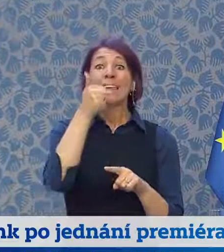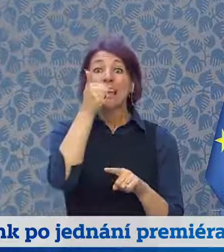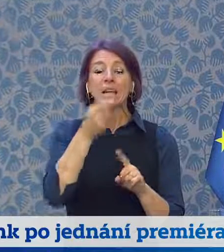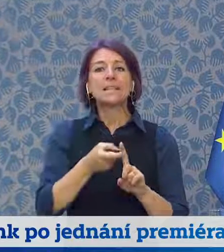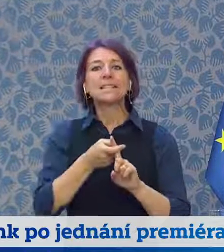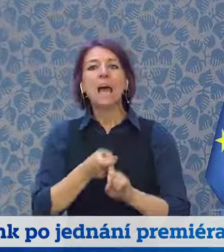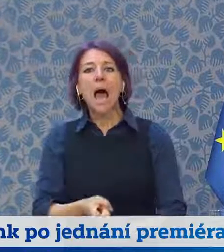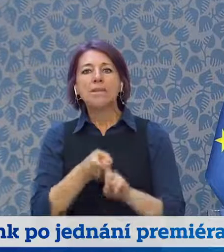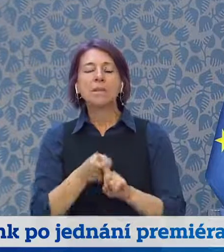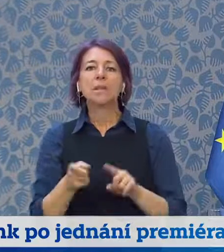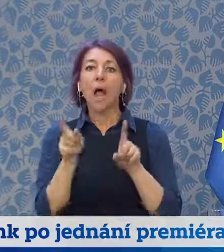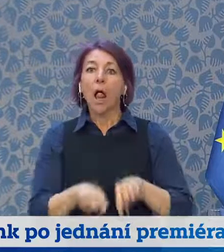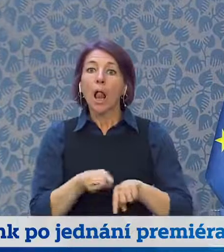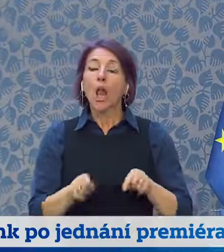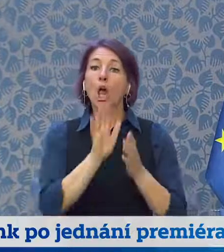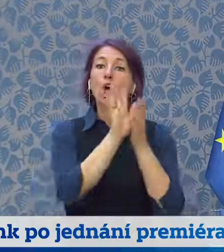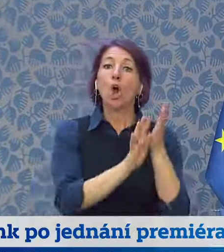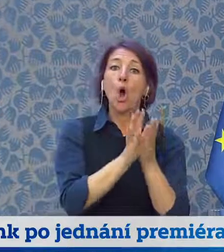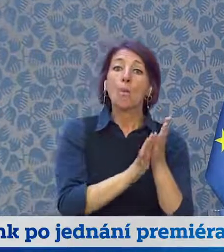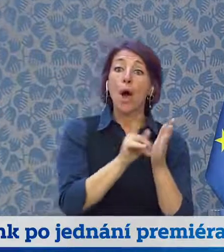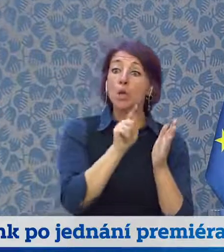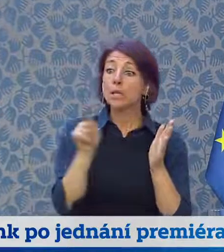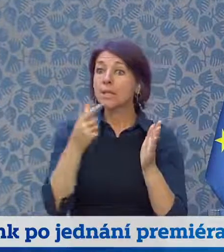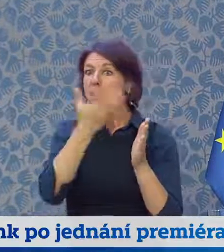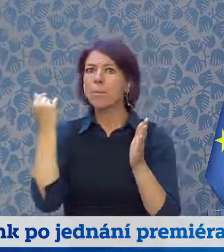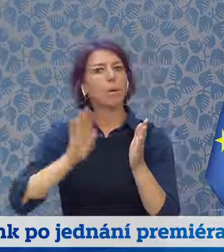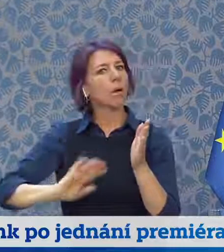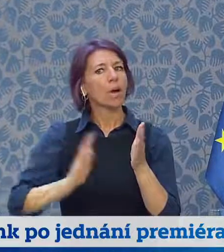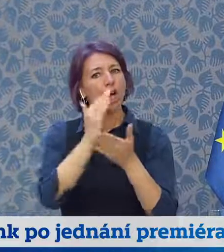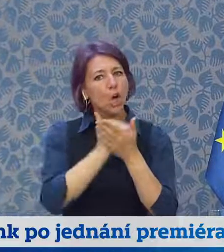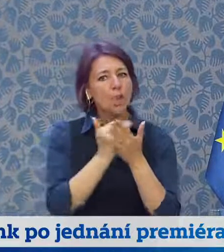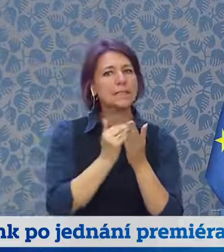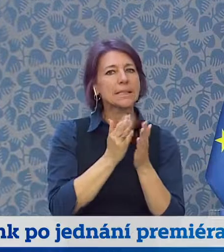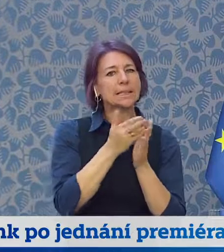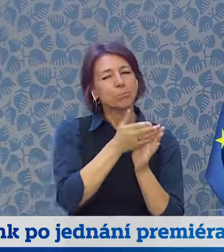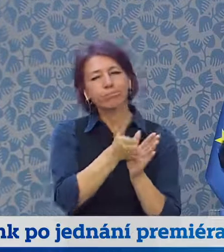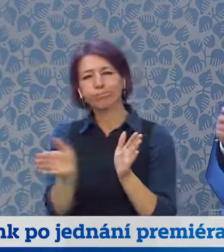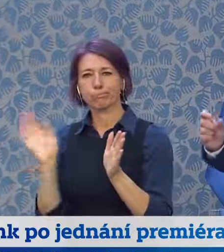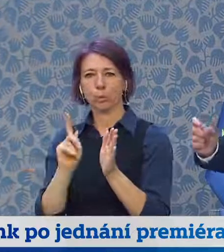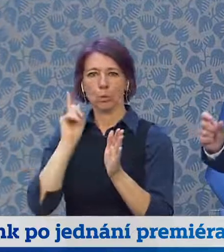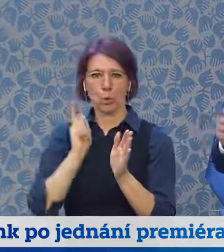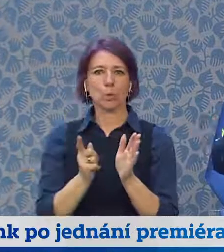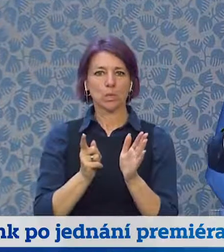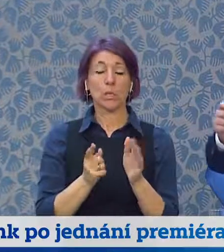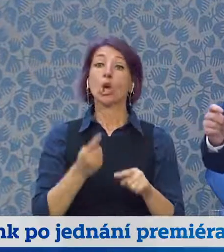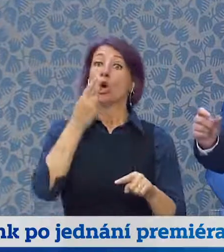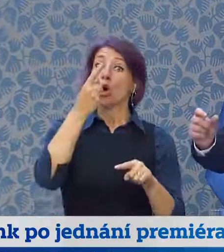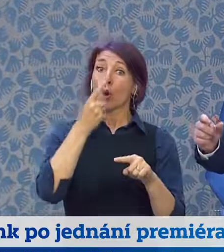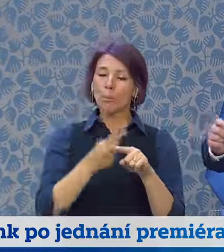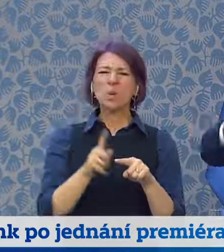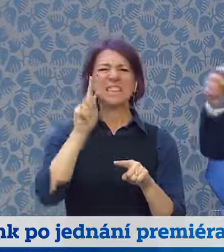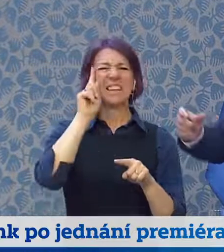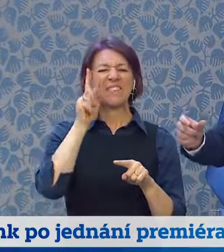pokud jde o suroviny, ať už je to kdokoliv, ale musíme pracovat taky na tom, abychom některé produkty, které jsou